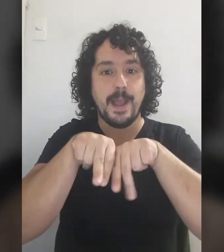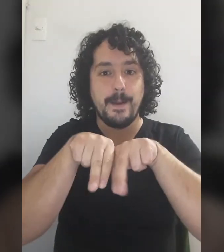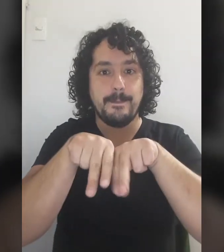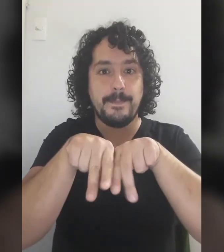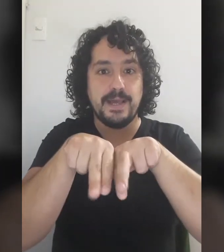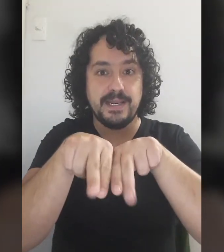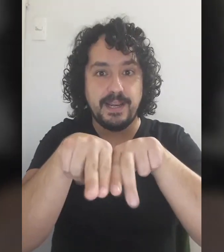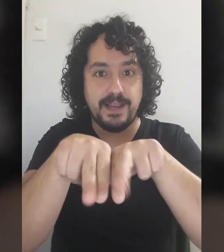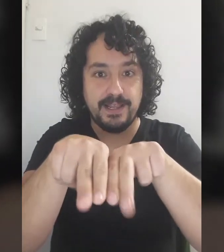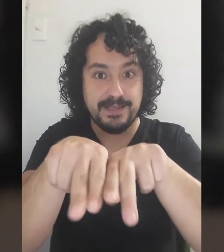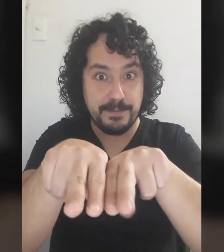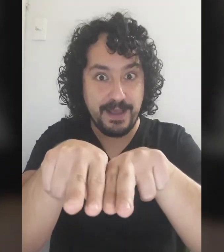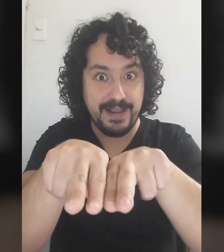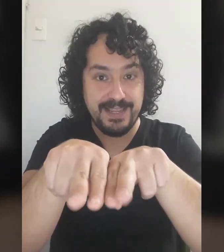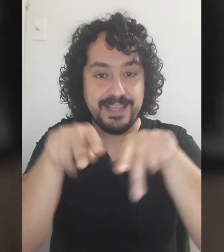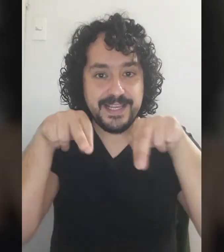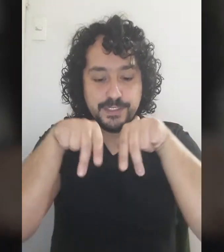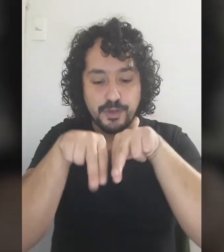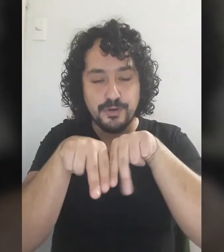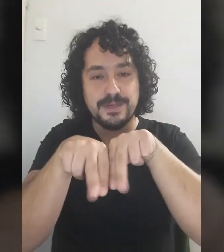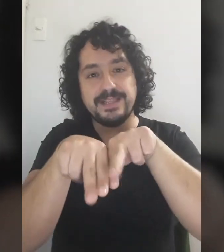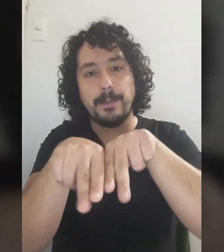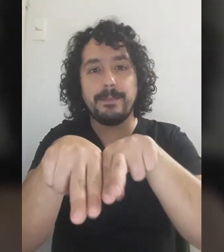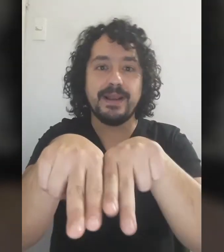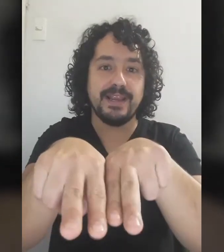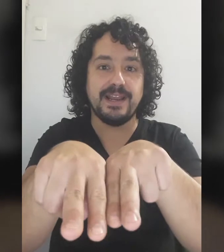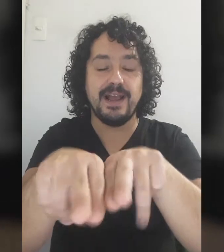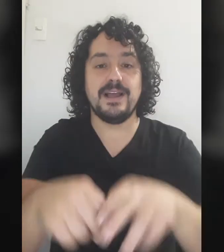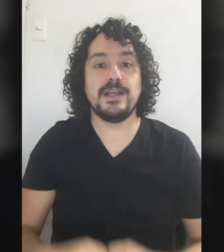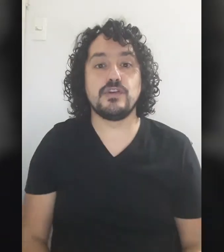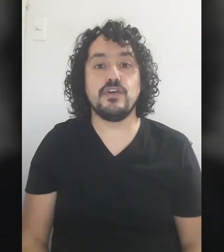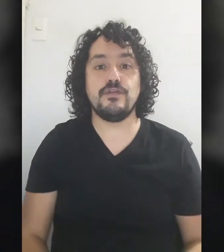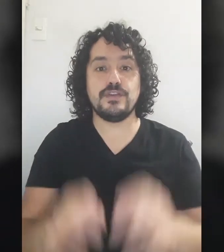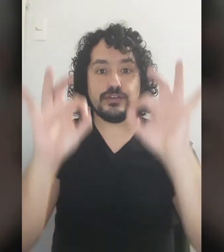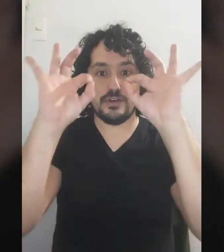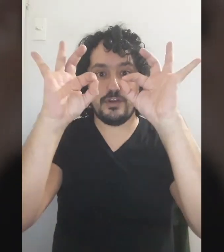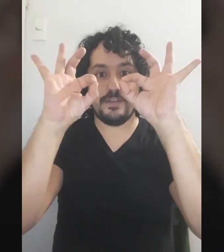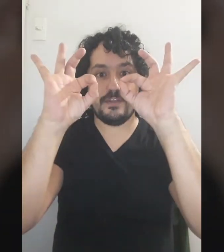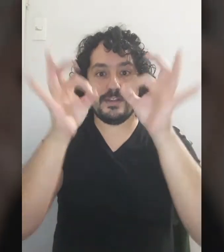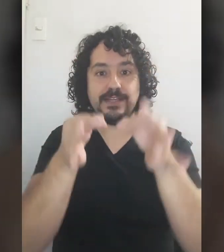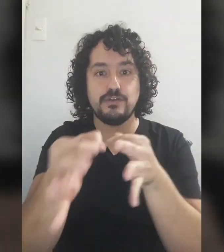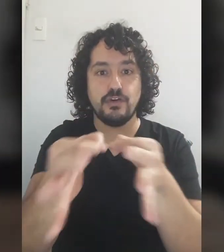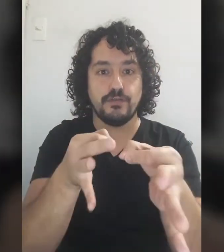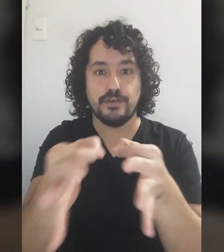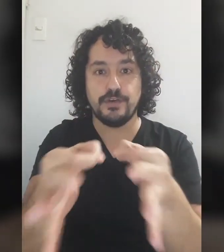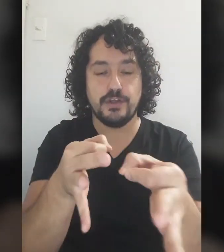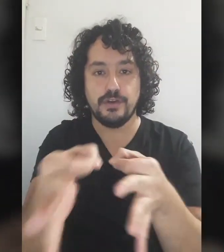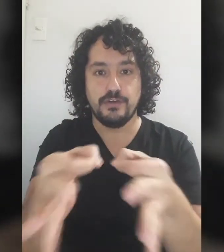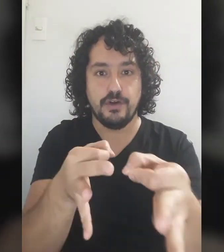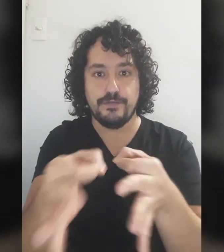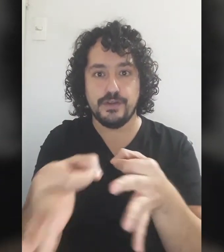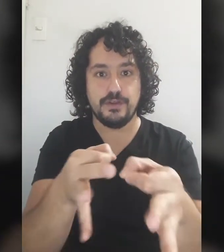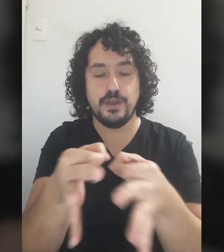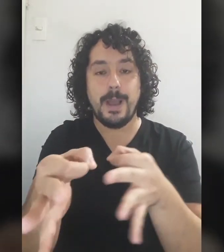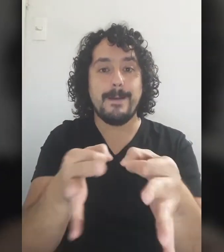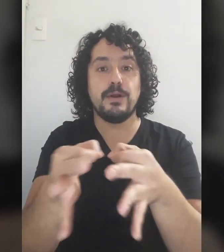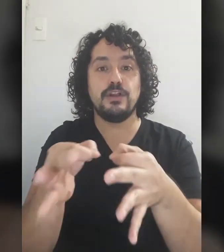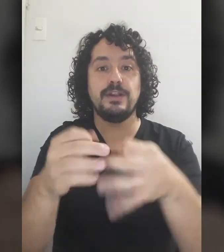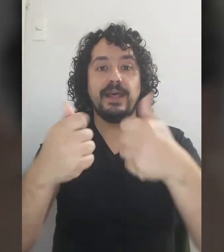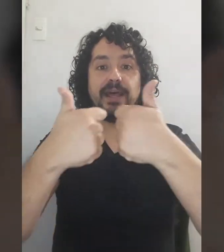Pareja, ¿vale? Son como que están pareja Novio, son los dedos así, novio Novio Pololear,